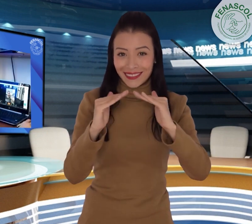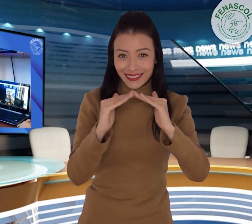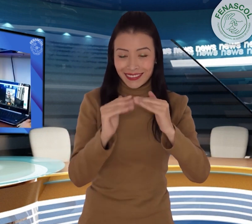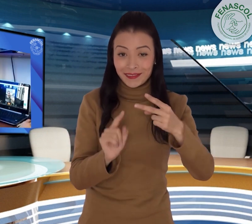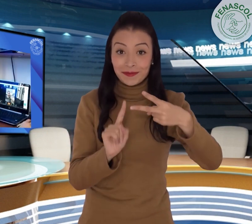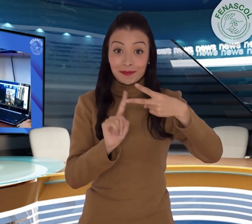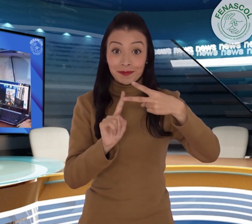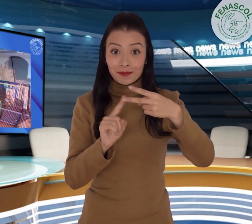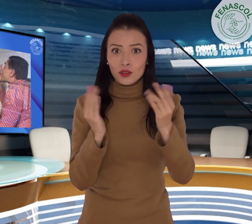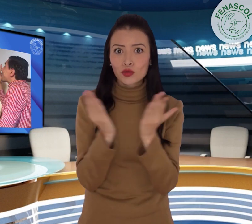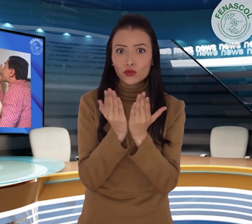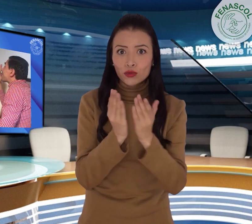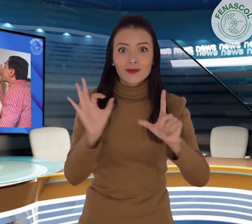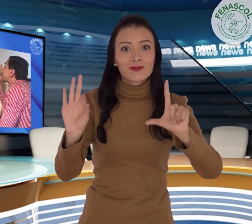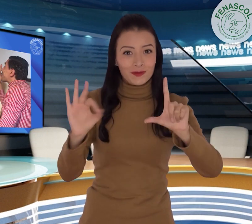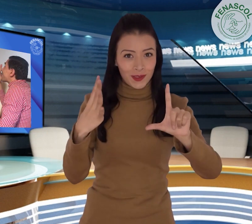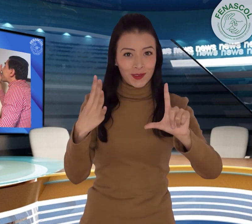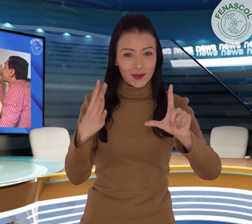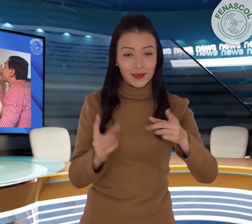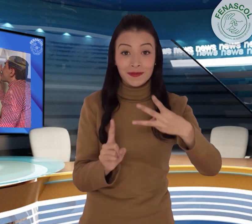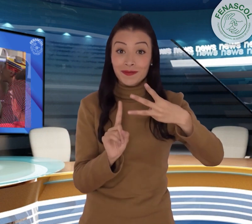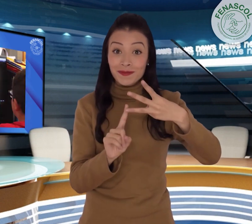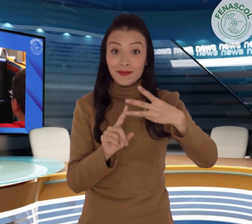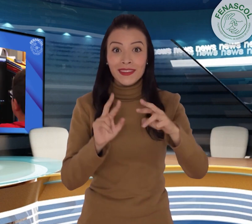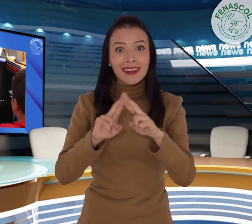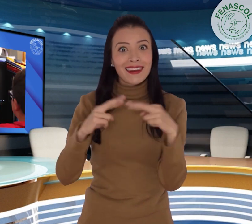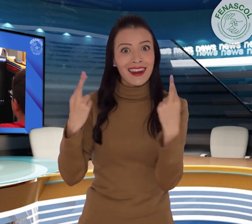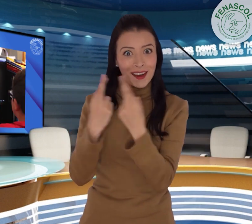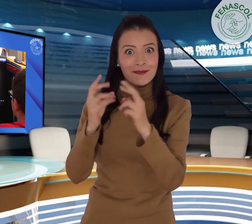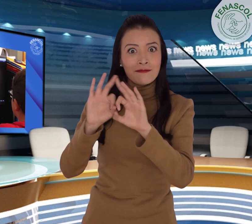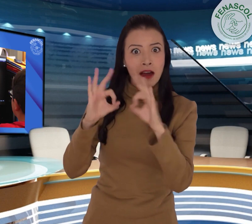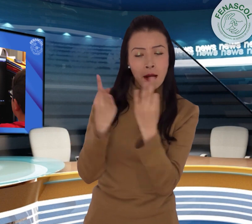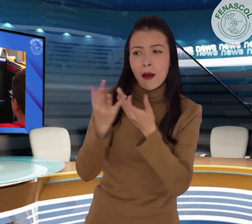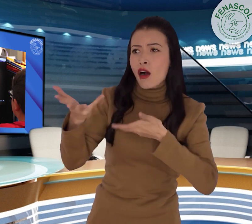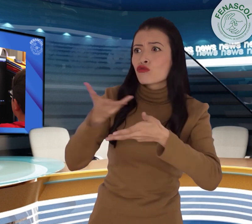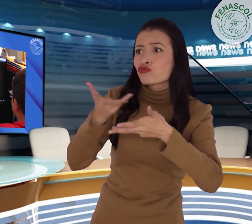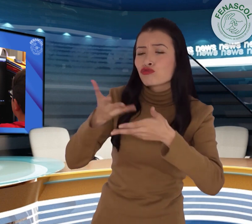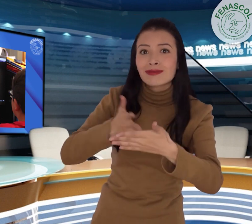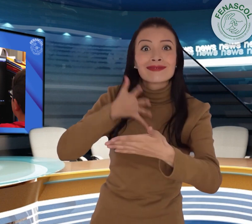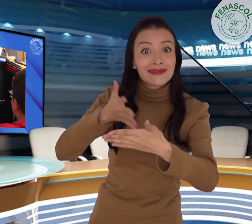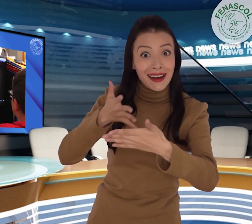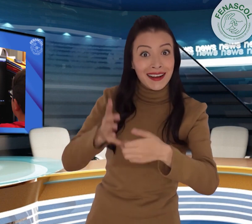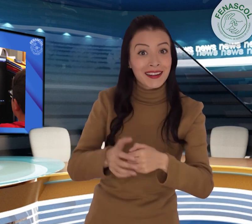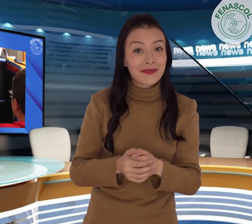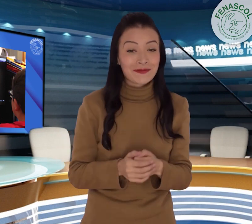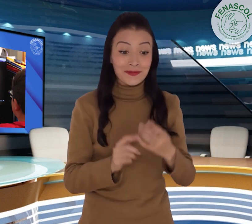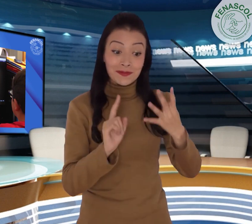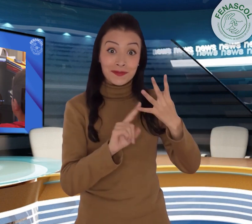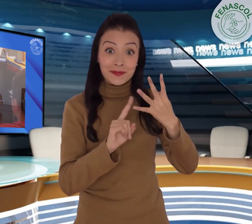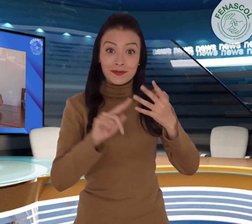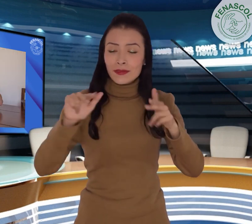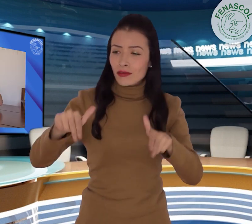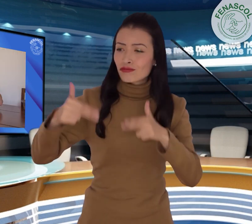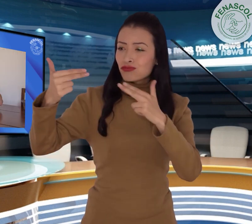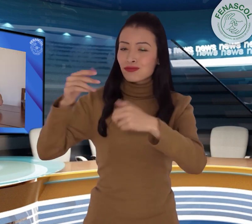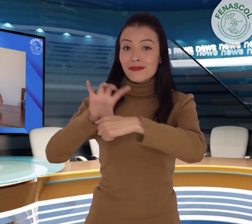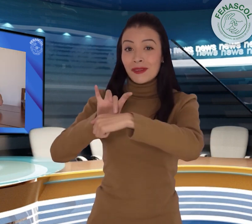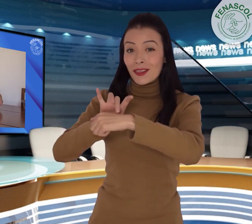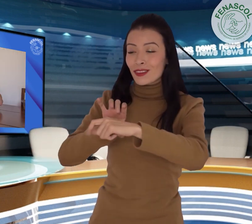teletrabajo. Segundo, estudio virtual. Tercero, reuniones familiares virtuales. Cuarto, telemedicina.